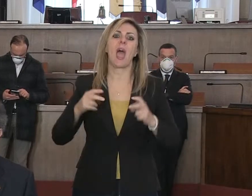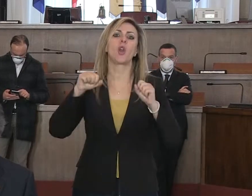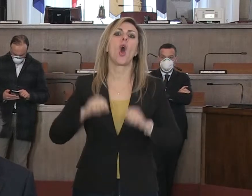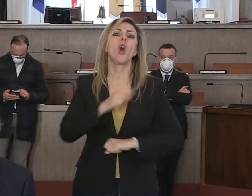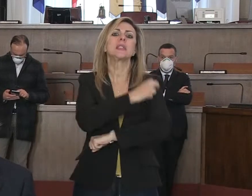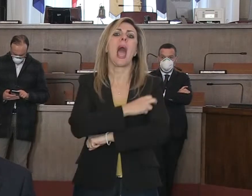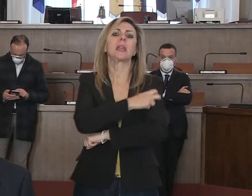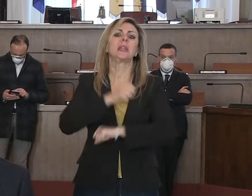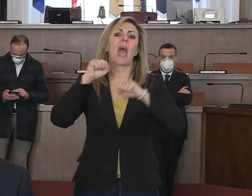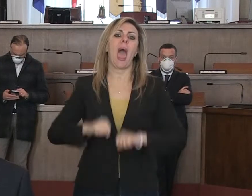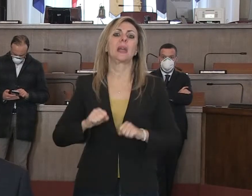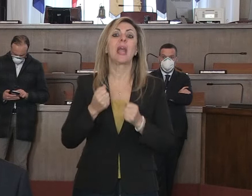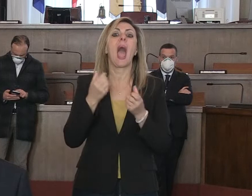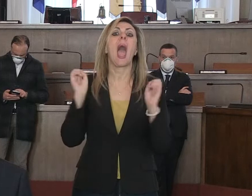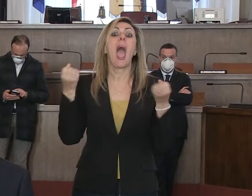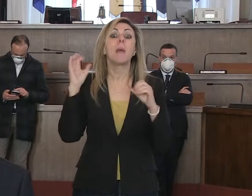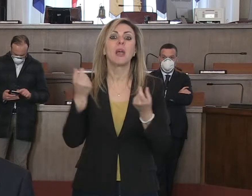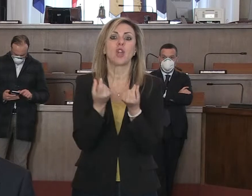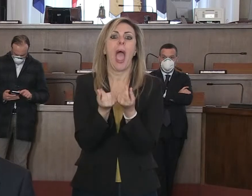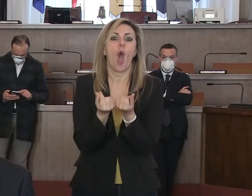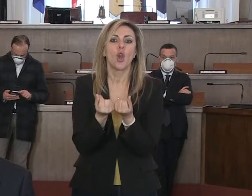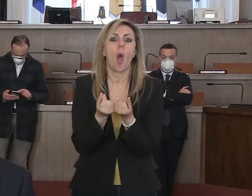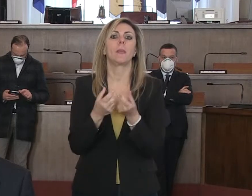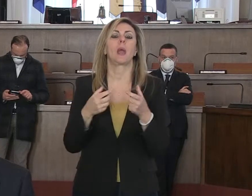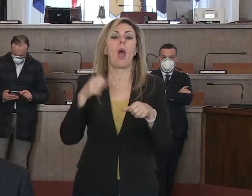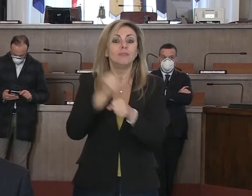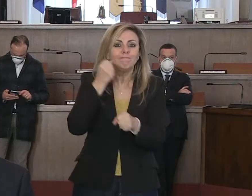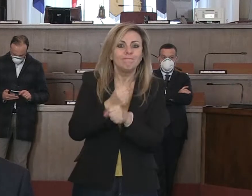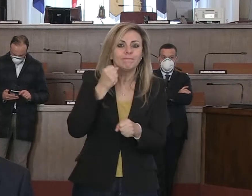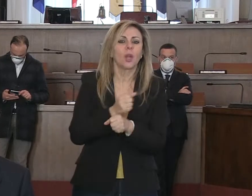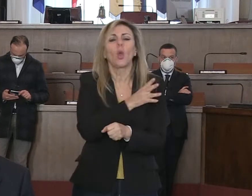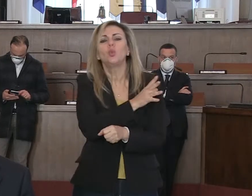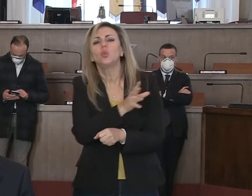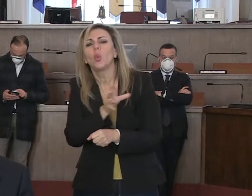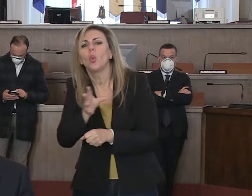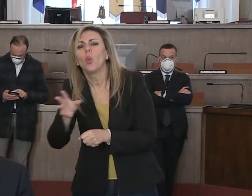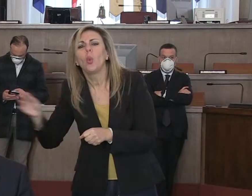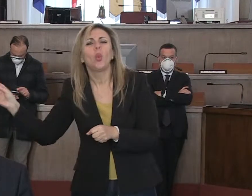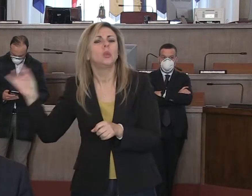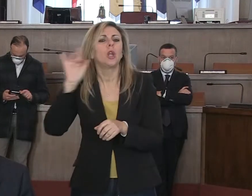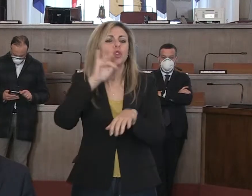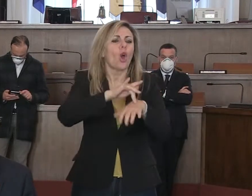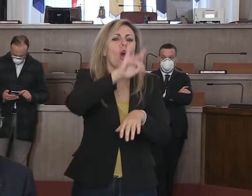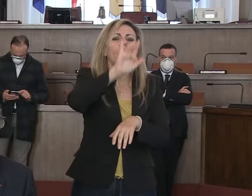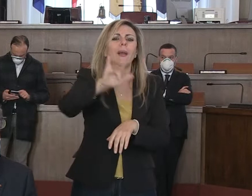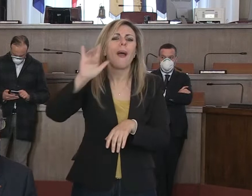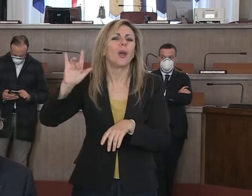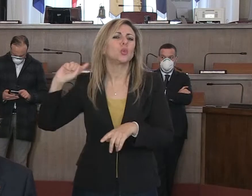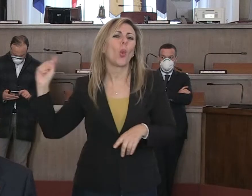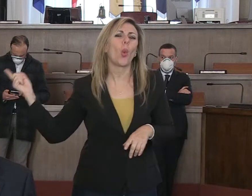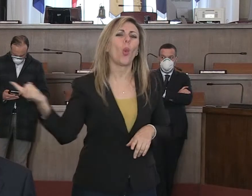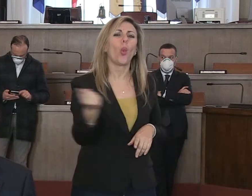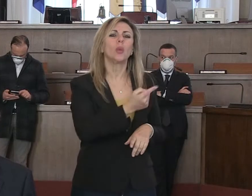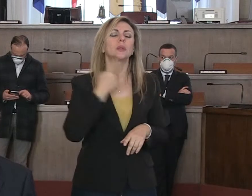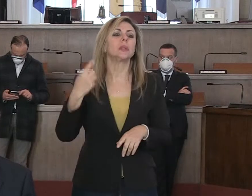emergenza economica, occupazionale. Tutti siamo colpiti e pervasi dall'angoscia di quello che